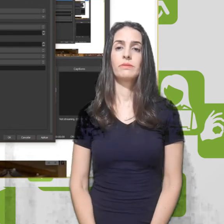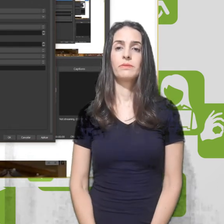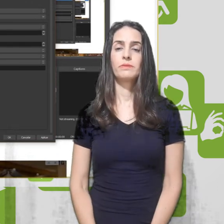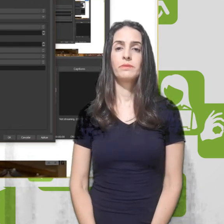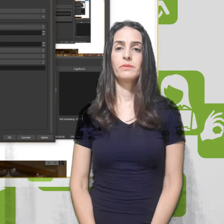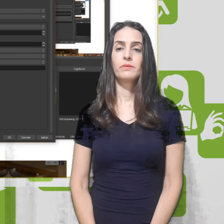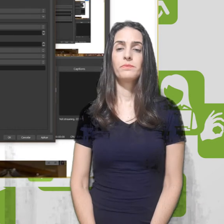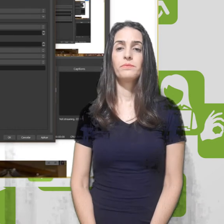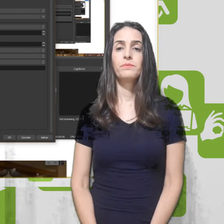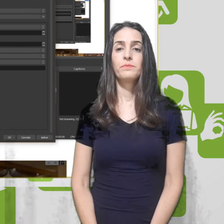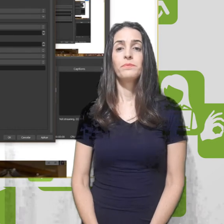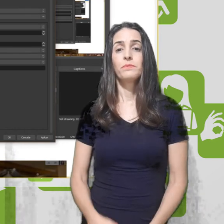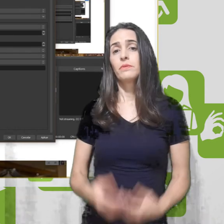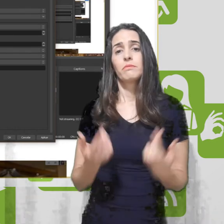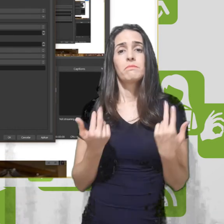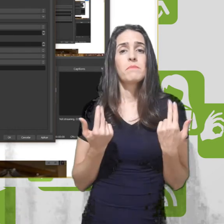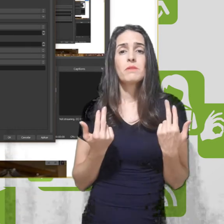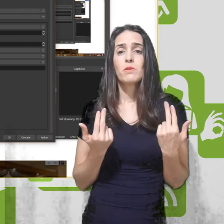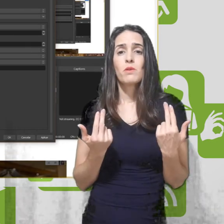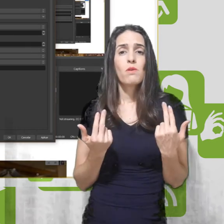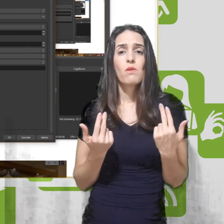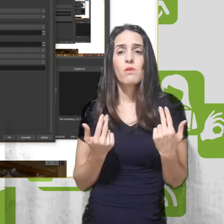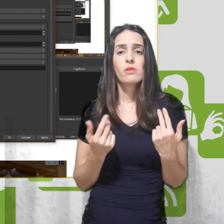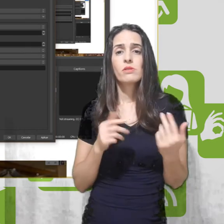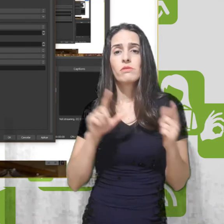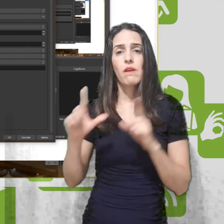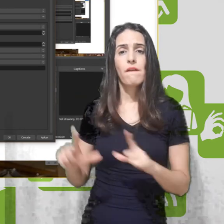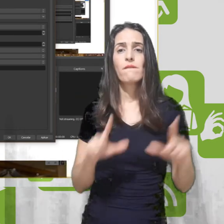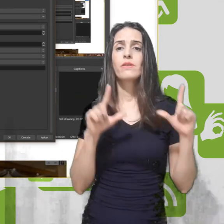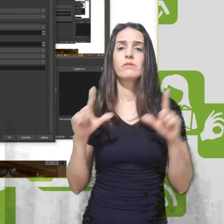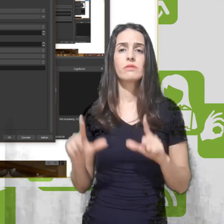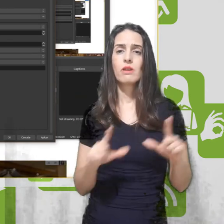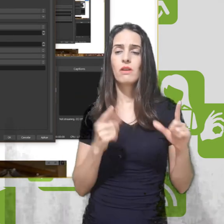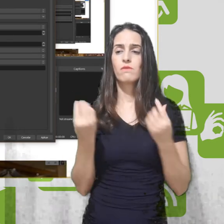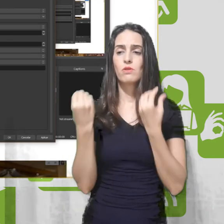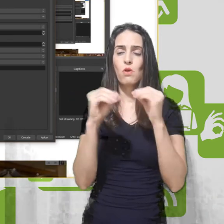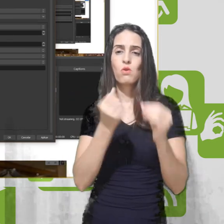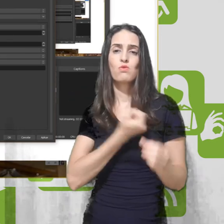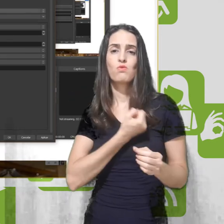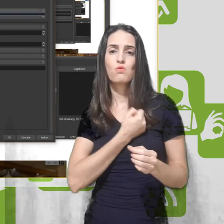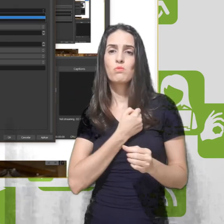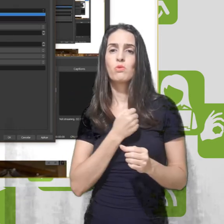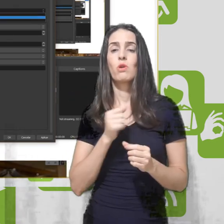E aqui no avançado é a mesma coisa. só colocar aqui a taxa de bits, né? Que vai mudar a qualidade.